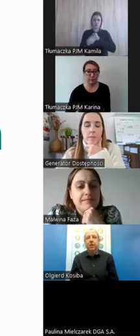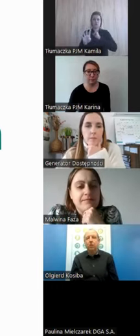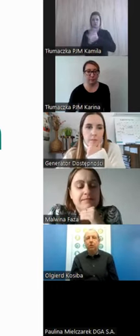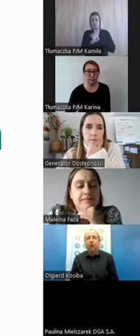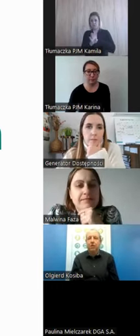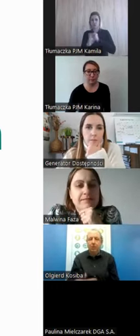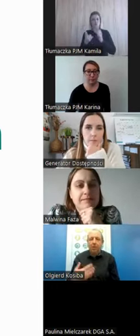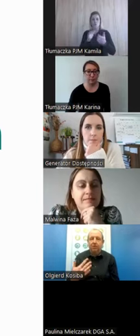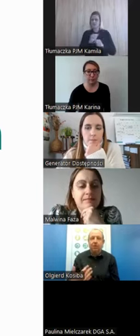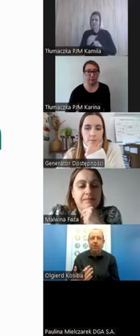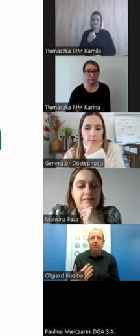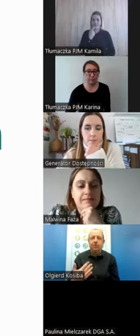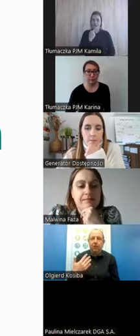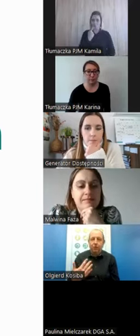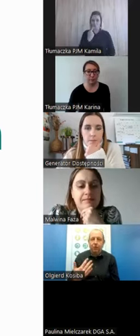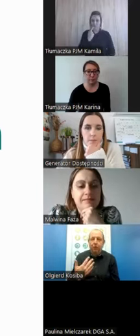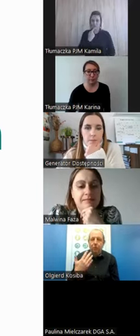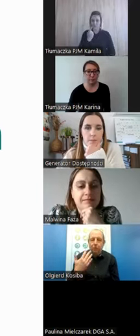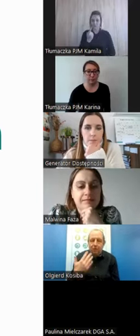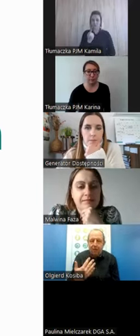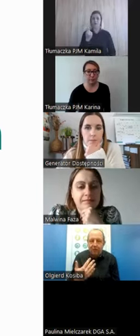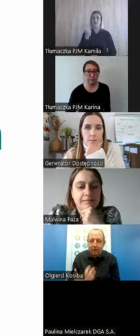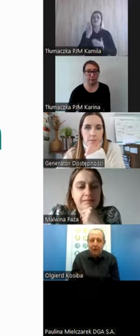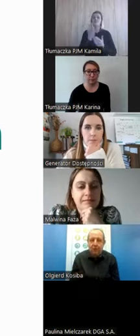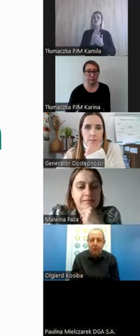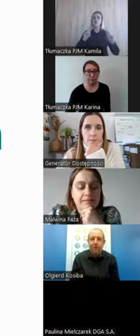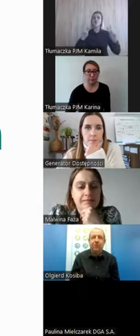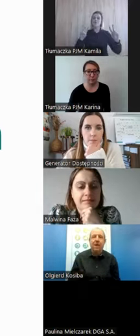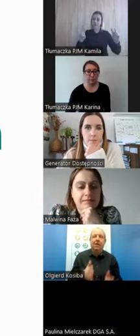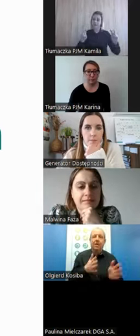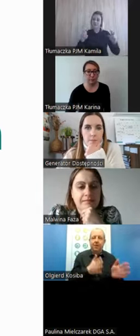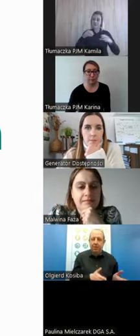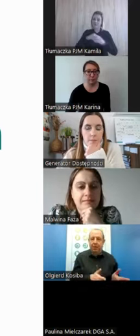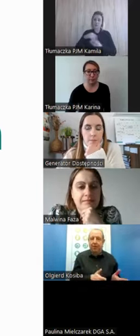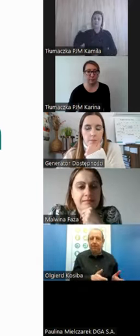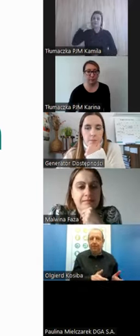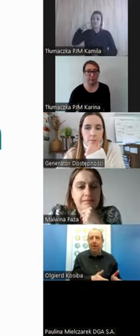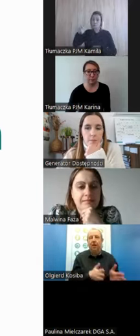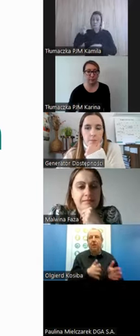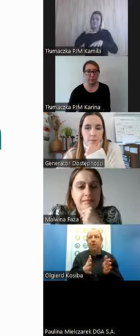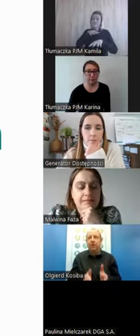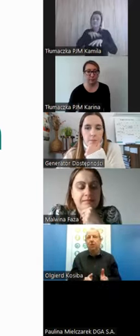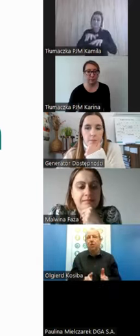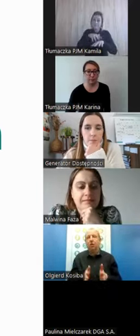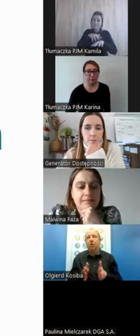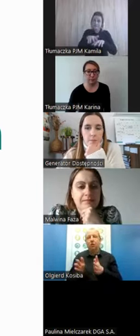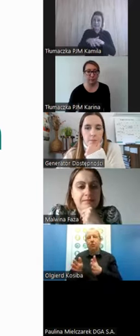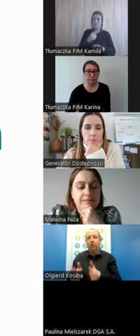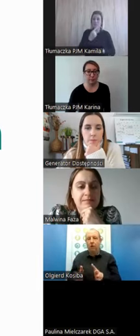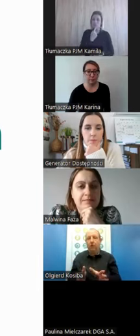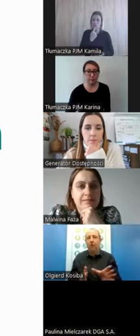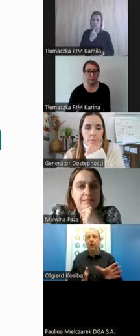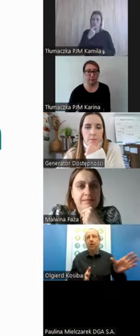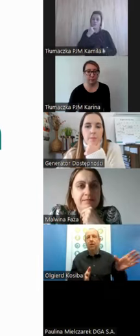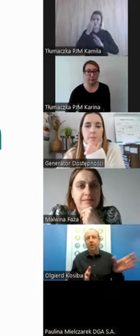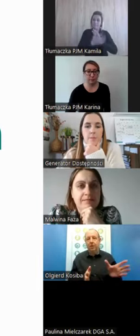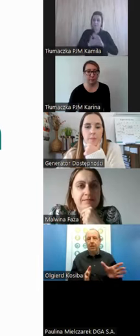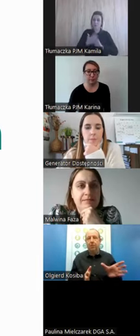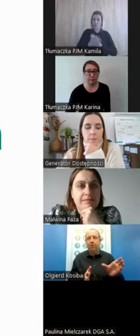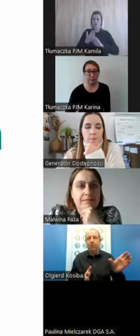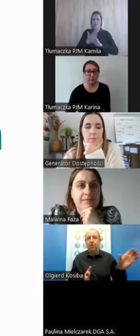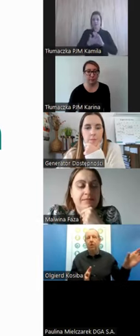językiem, tylko jak sama nazwa wskazuje, bo to już nazwa wskazuje, system językowo-migowy.